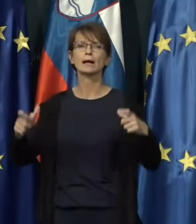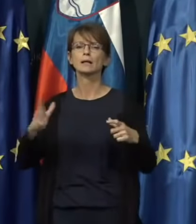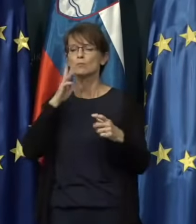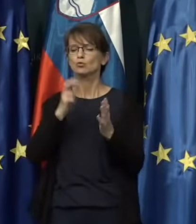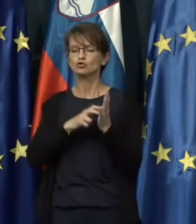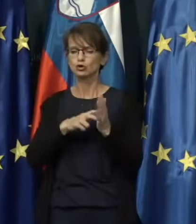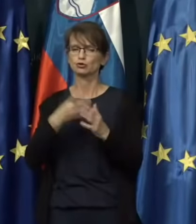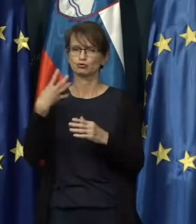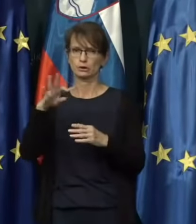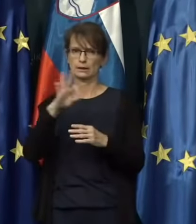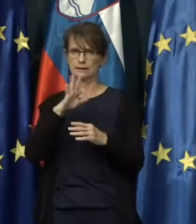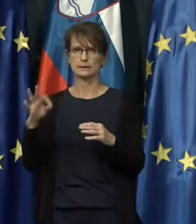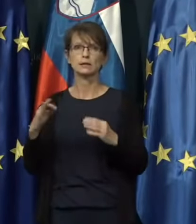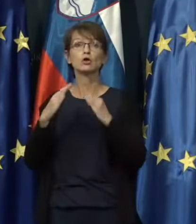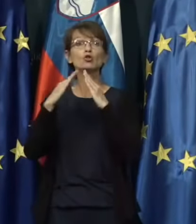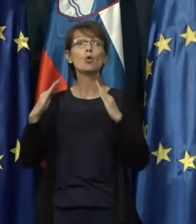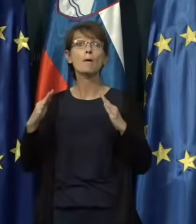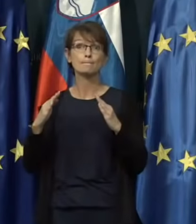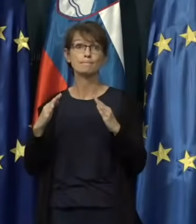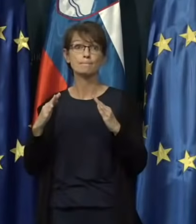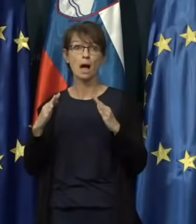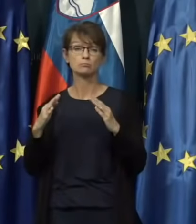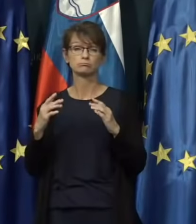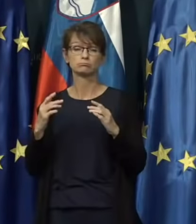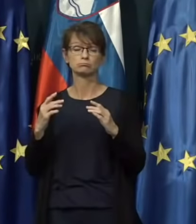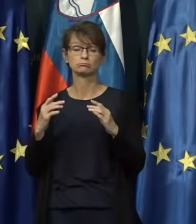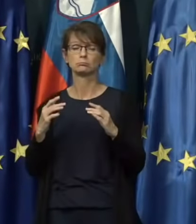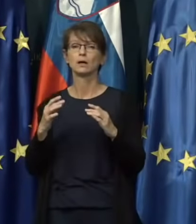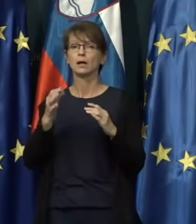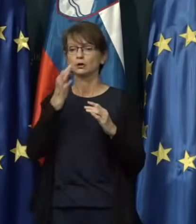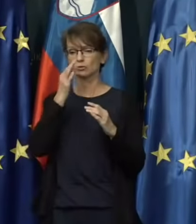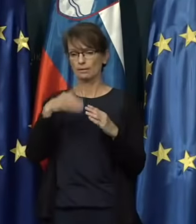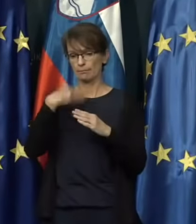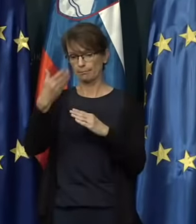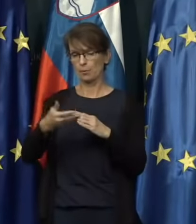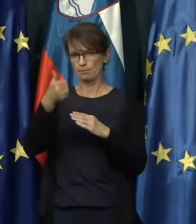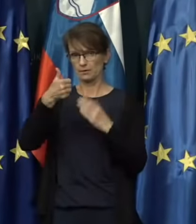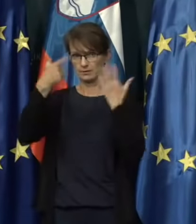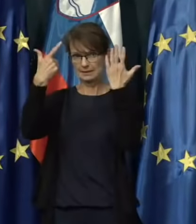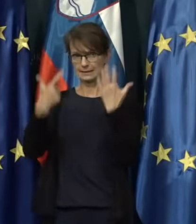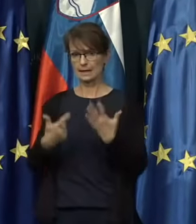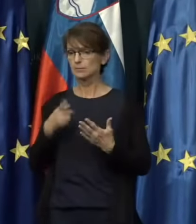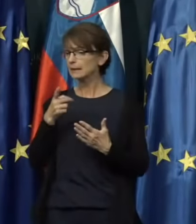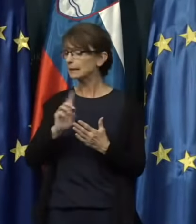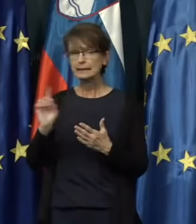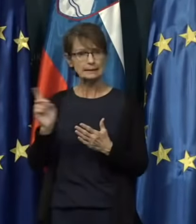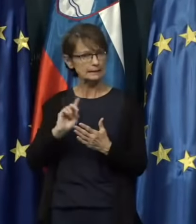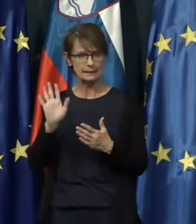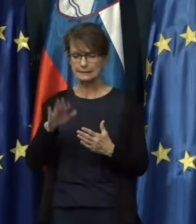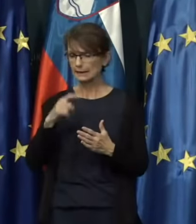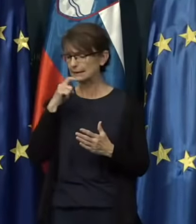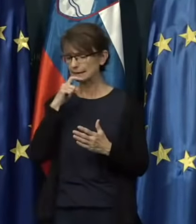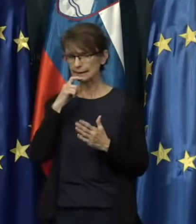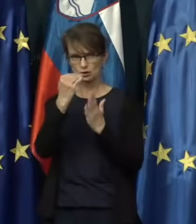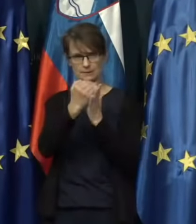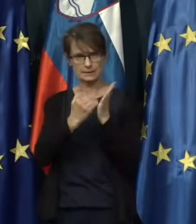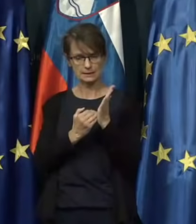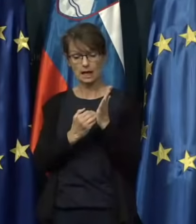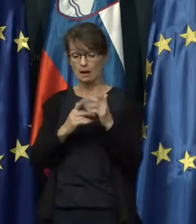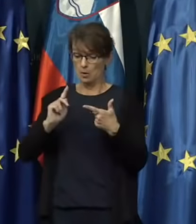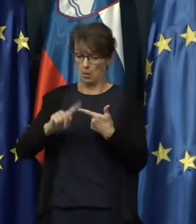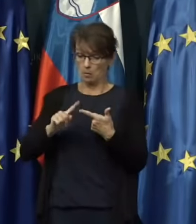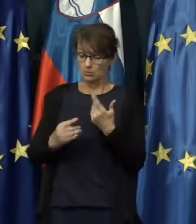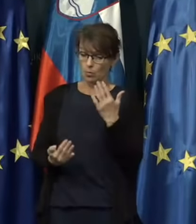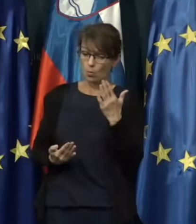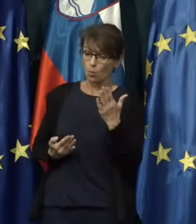doma. Če pa greš po prvem sedmem v državo, ki ni na rdečem seznamu in se potem